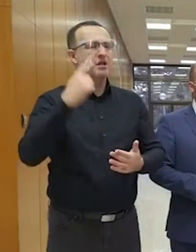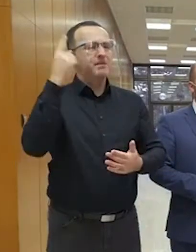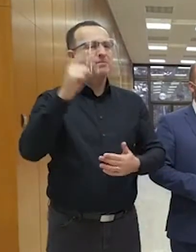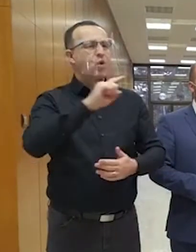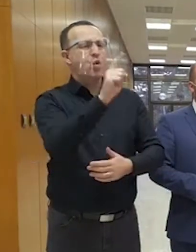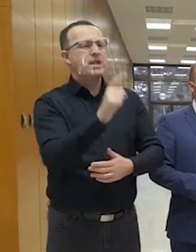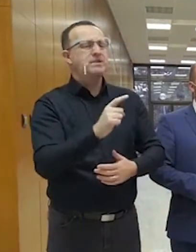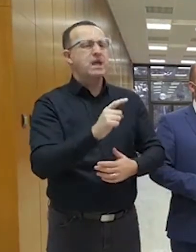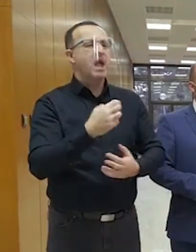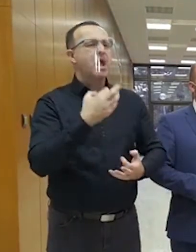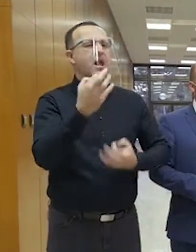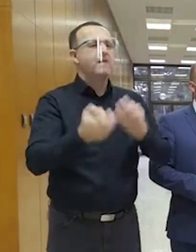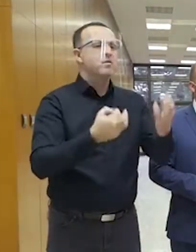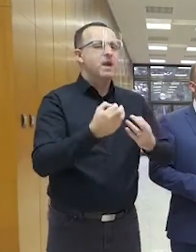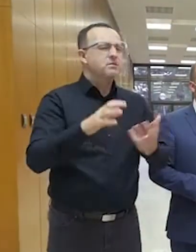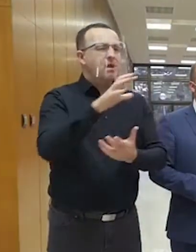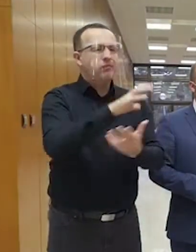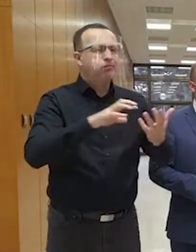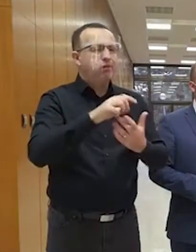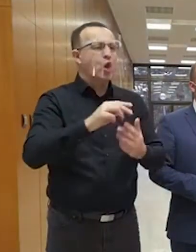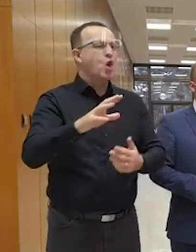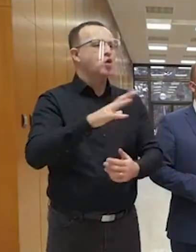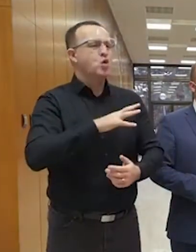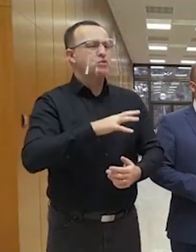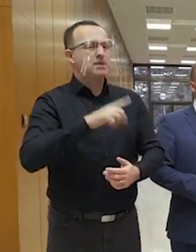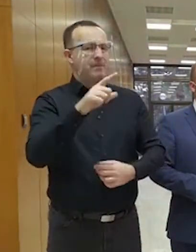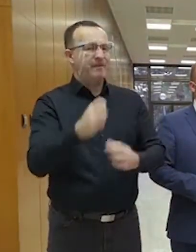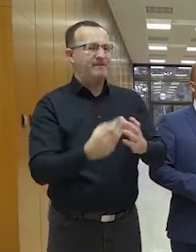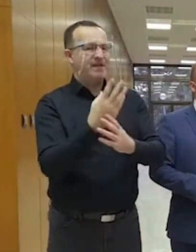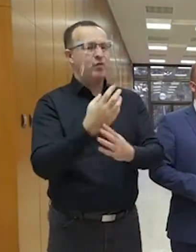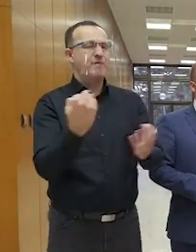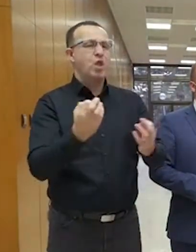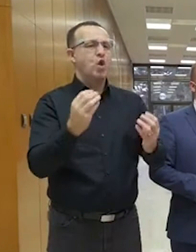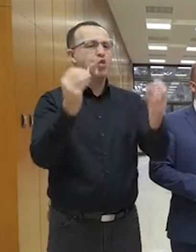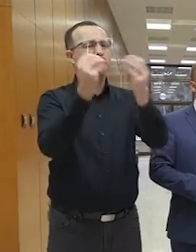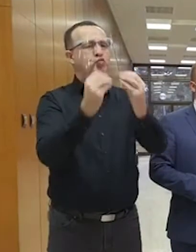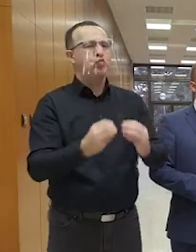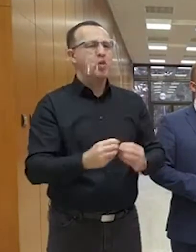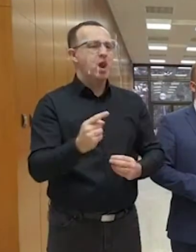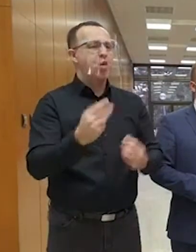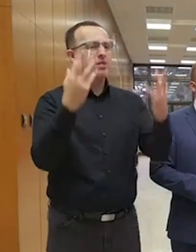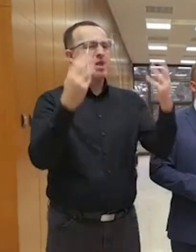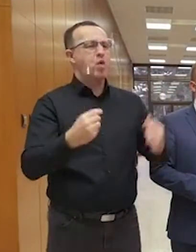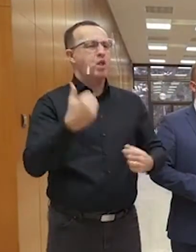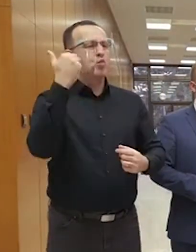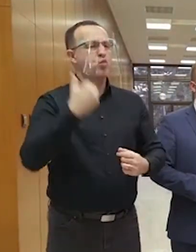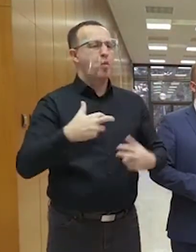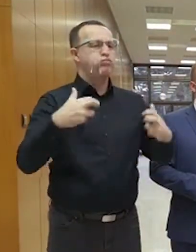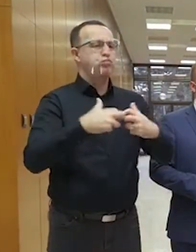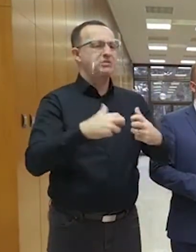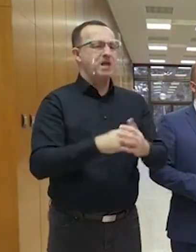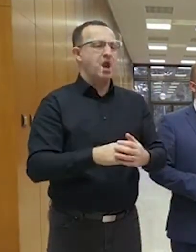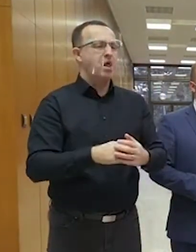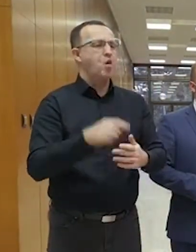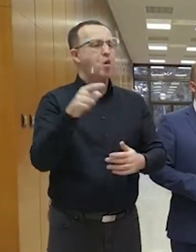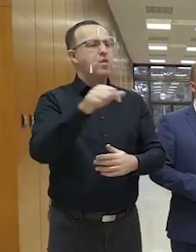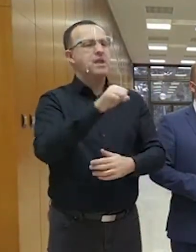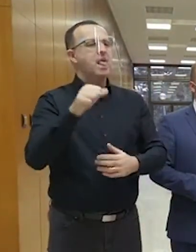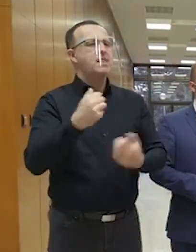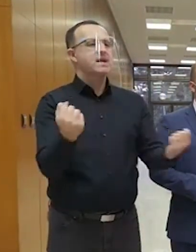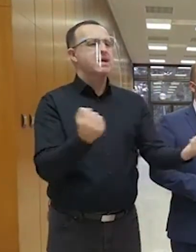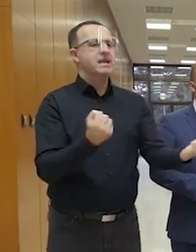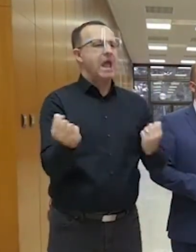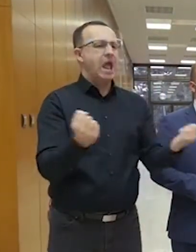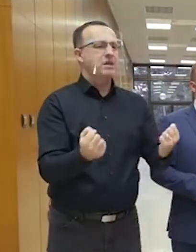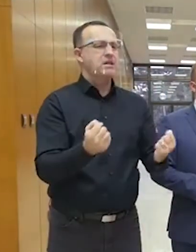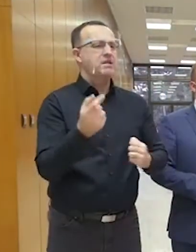otázky k dezinformácii a otázky k hrozieb nám vytvorí nejaká štruktúra o pár ľuďom v Bruseli. Takto to nebude. Oni veci koordinujú. Je